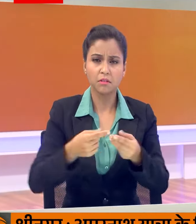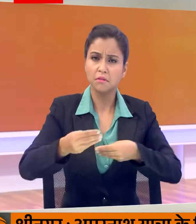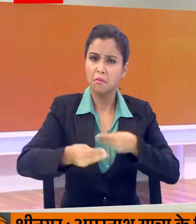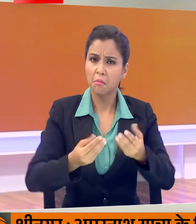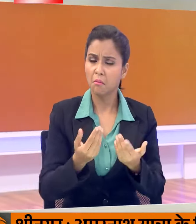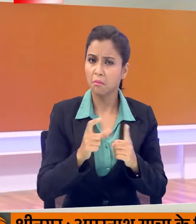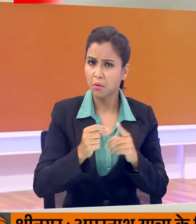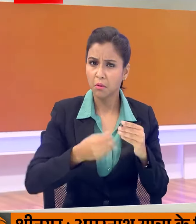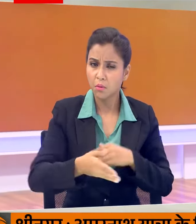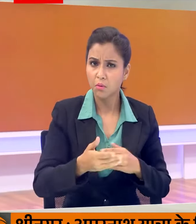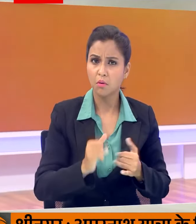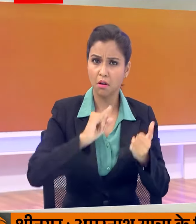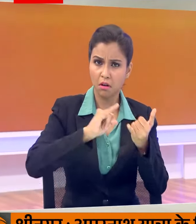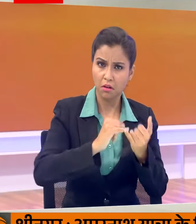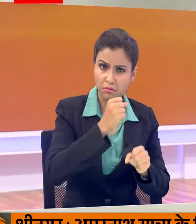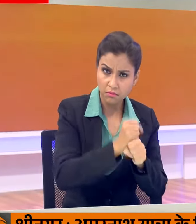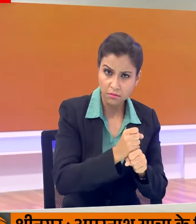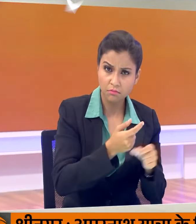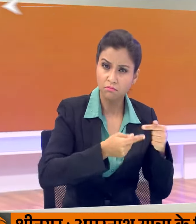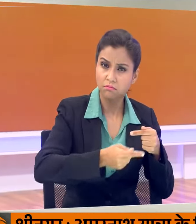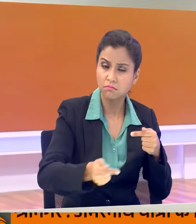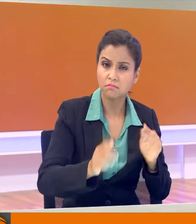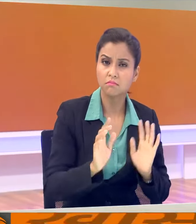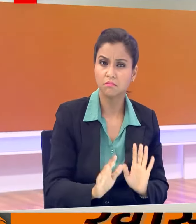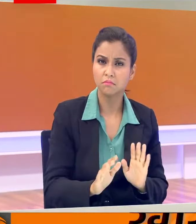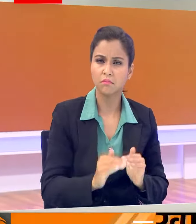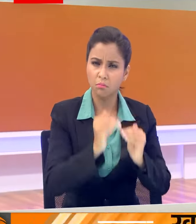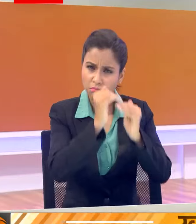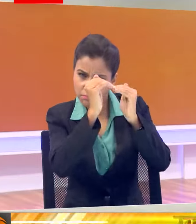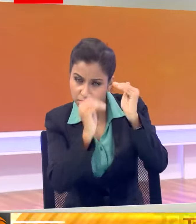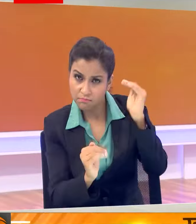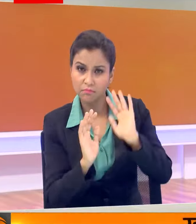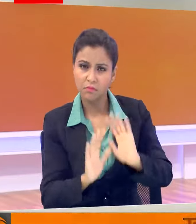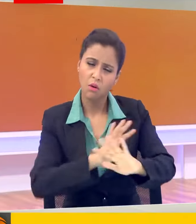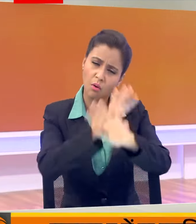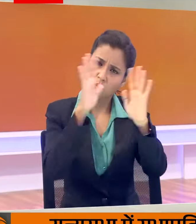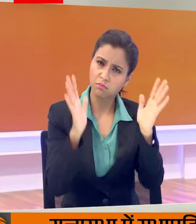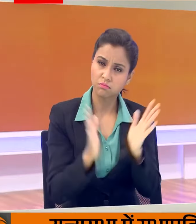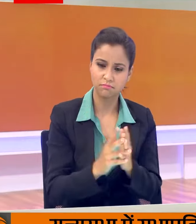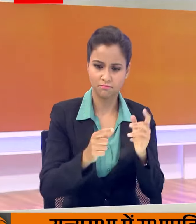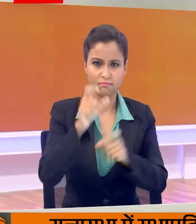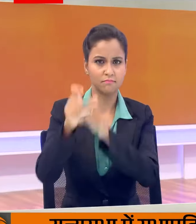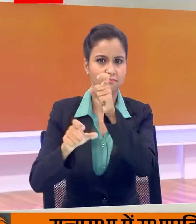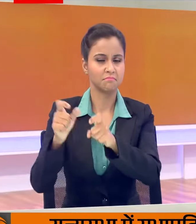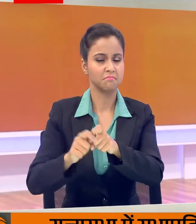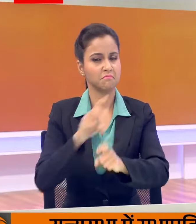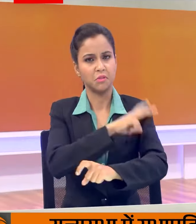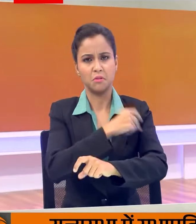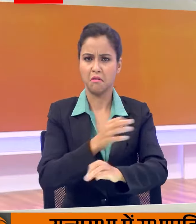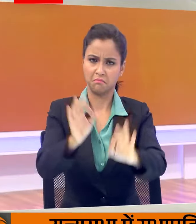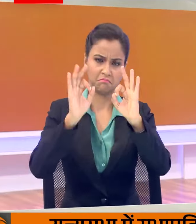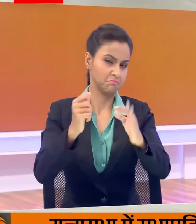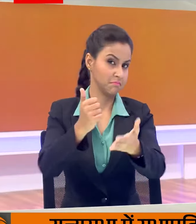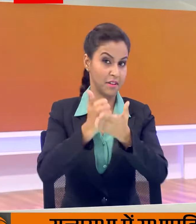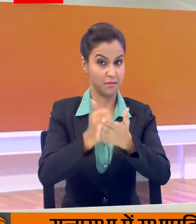इस जी से लेकर के नीचे लेविल तक का हर एक स्टाफ में बहुत सांदर से